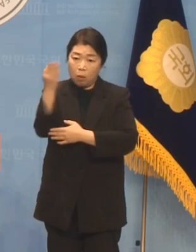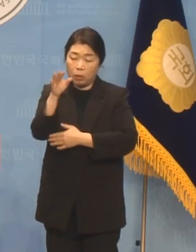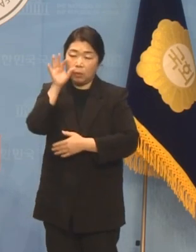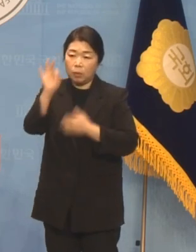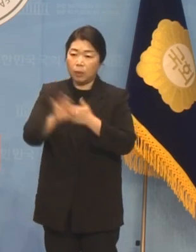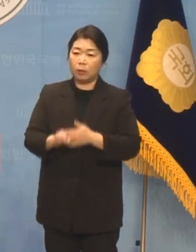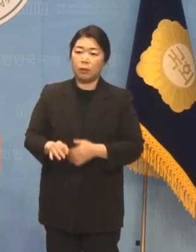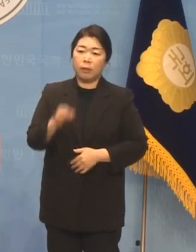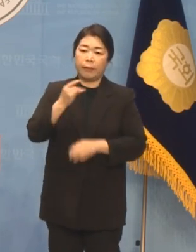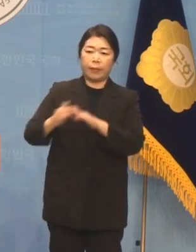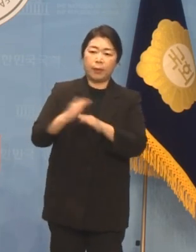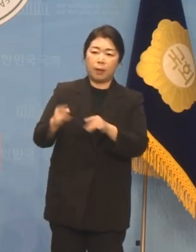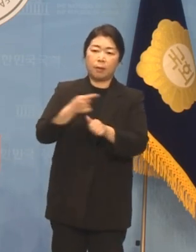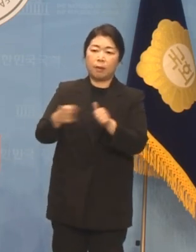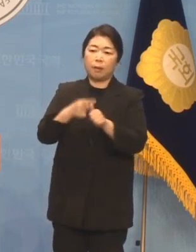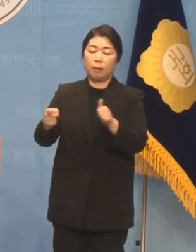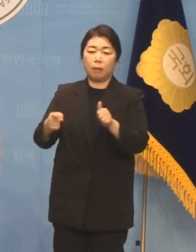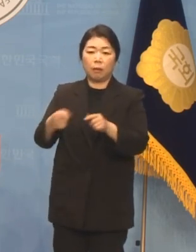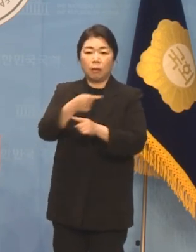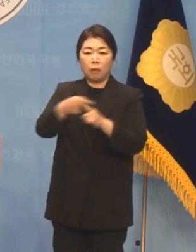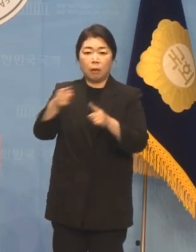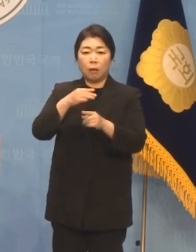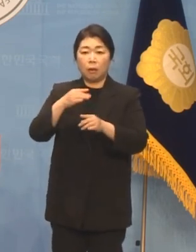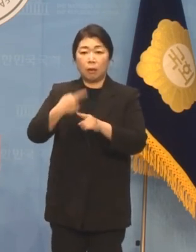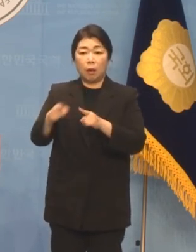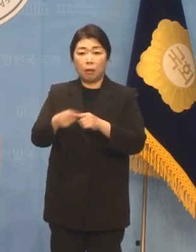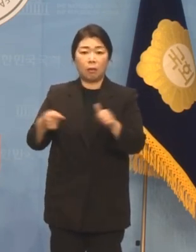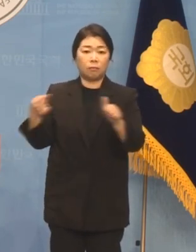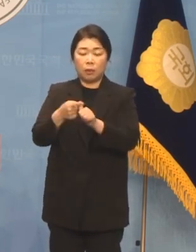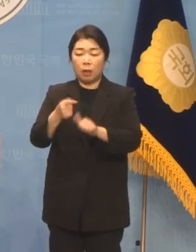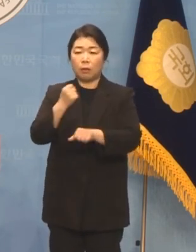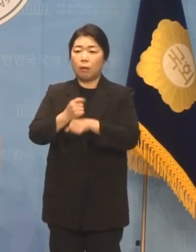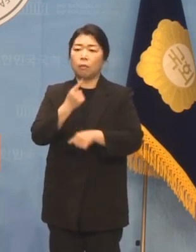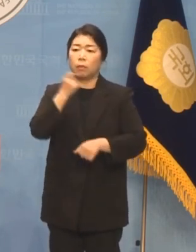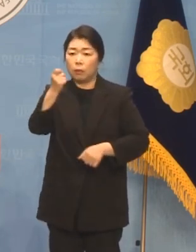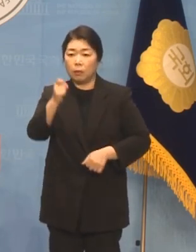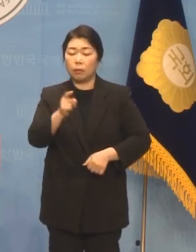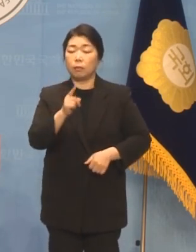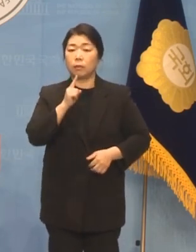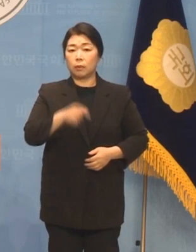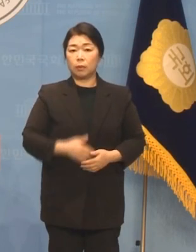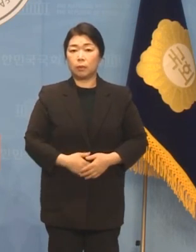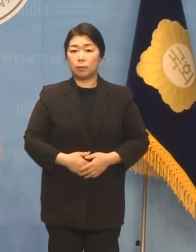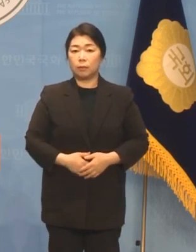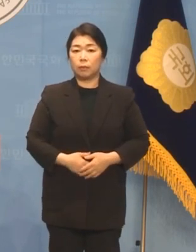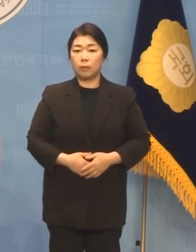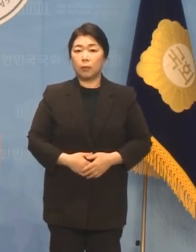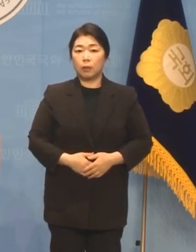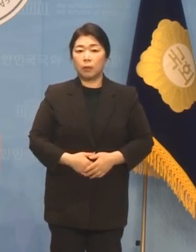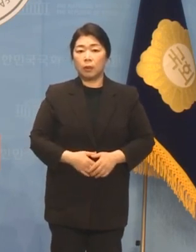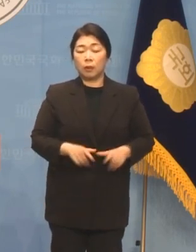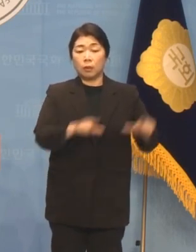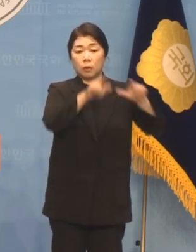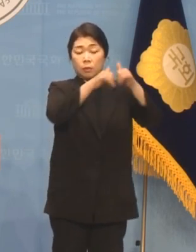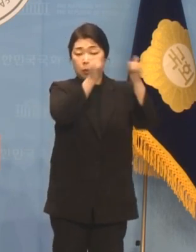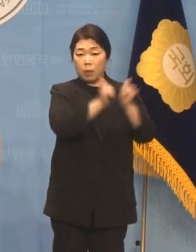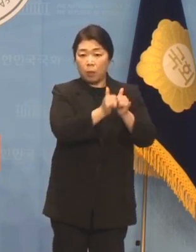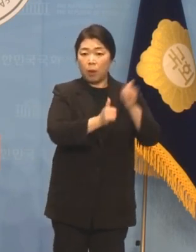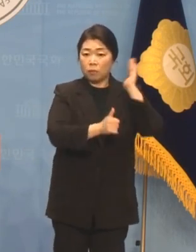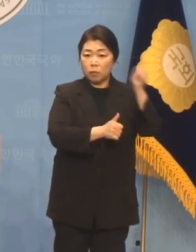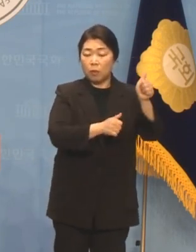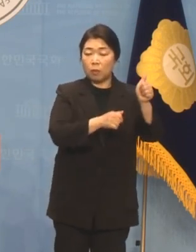회칼 테러 협박을 하는 지경에 이르렀습니다. 대통령실 시민사회 수석이라는 자가